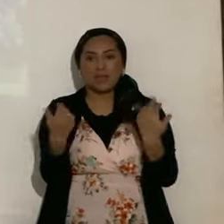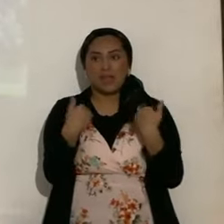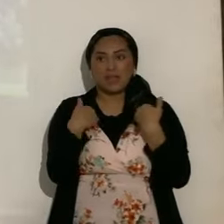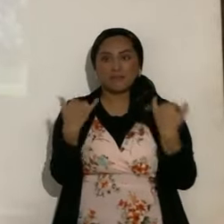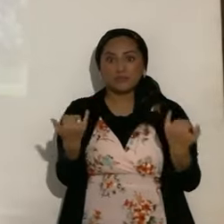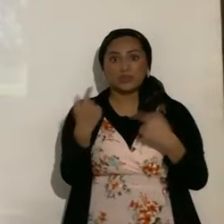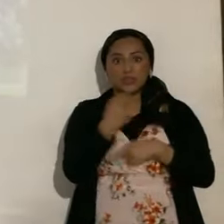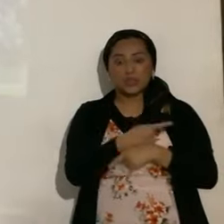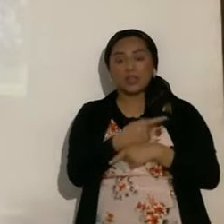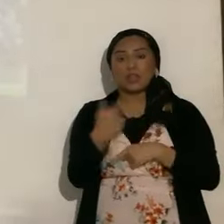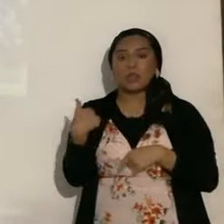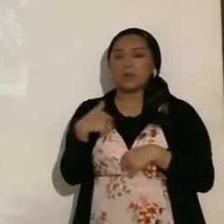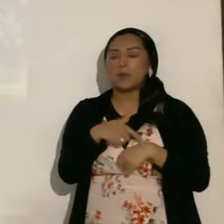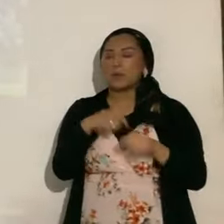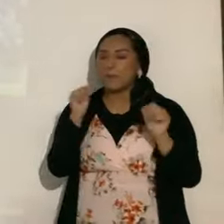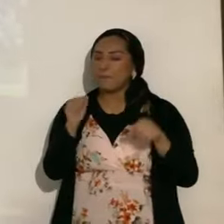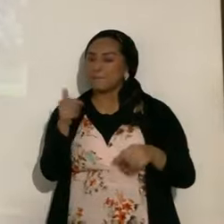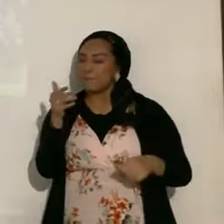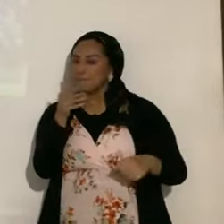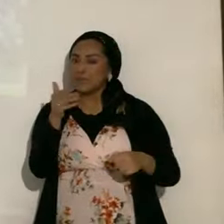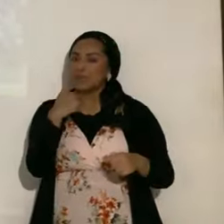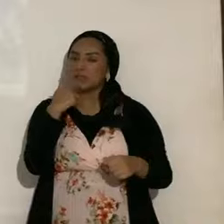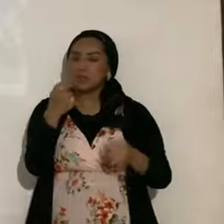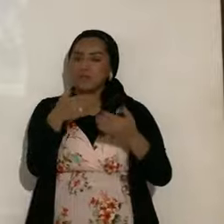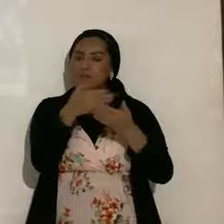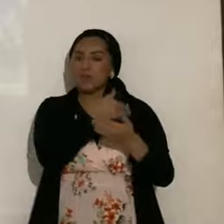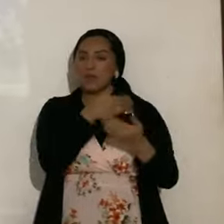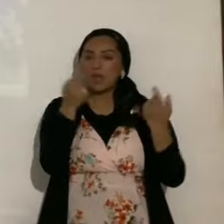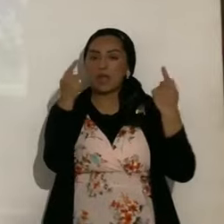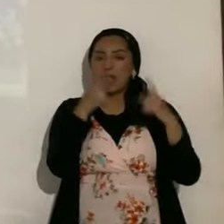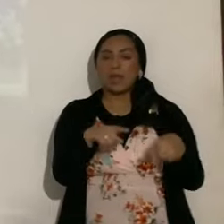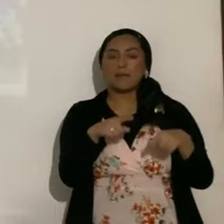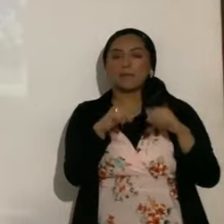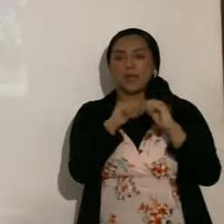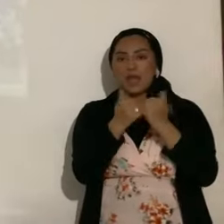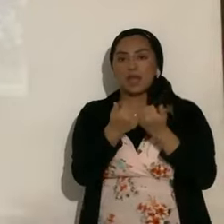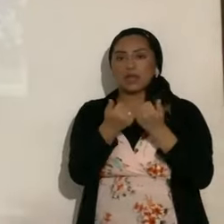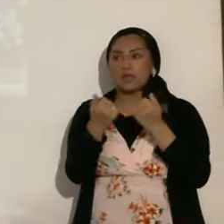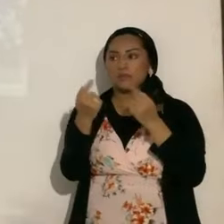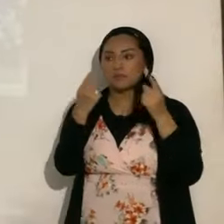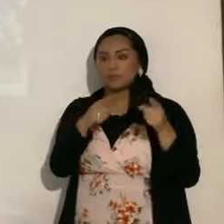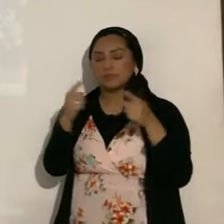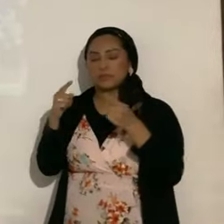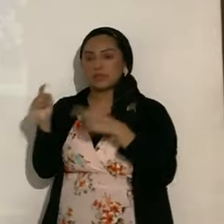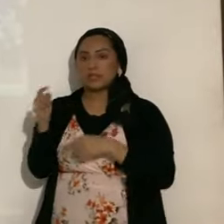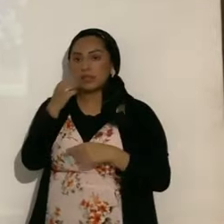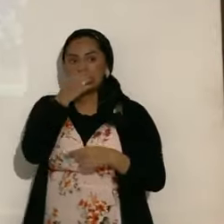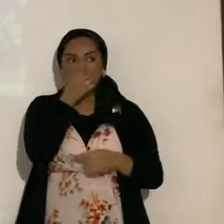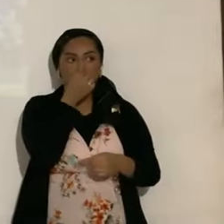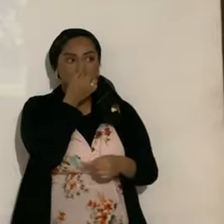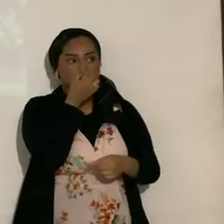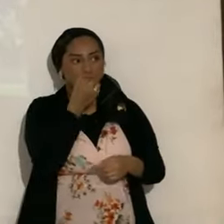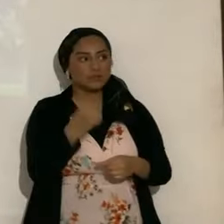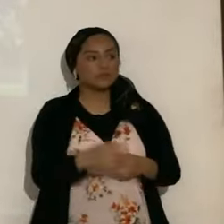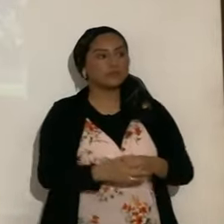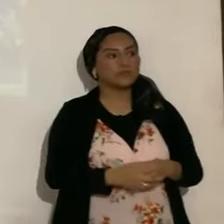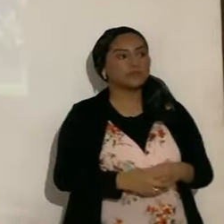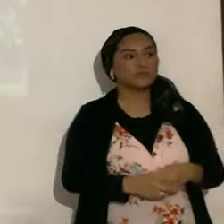podemos predecir, antes de que suceda, cómo van a estar las constelaciones. Ahora, ¿qué significa esto?